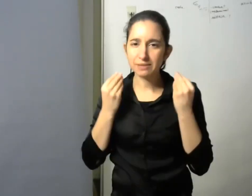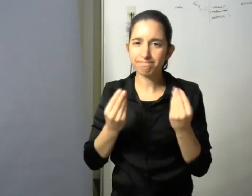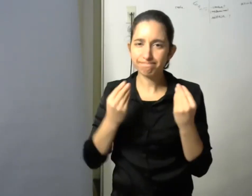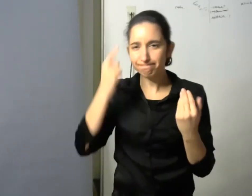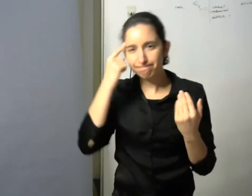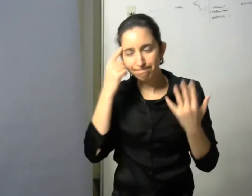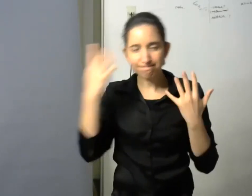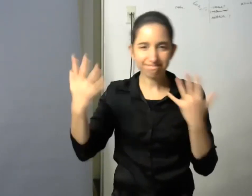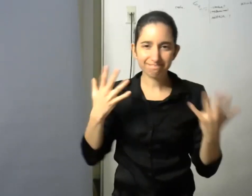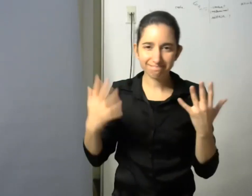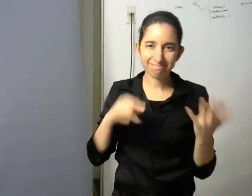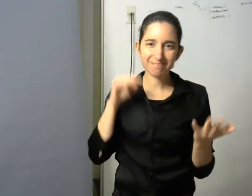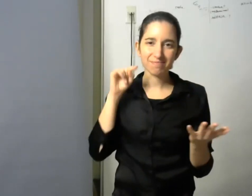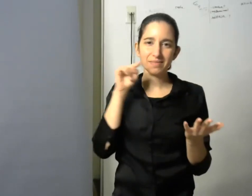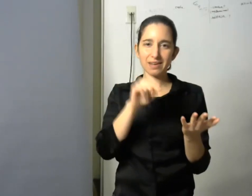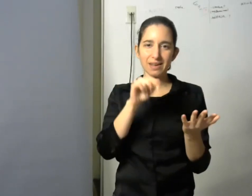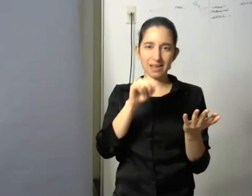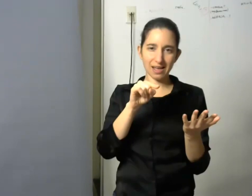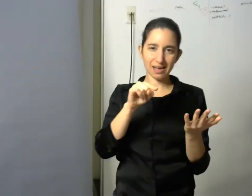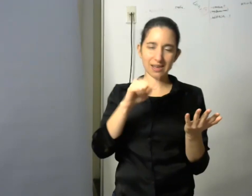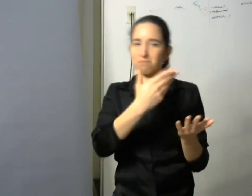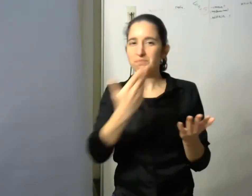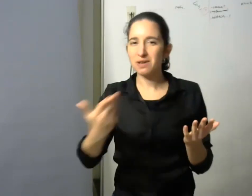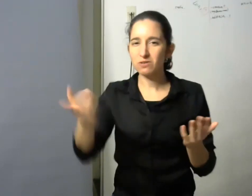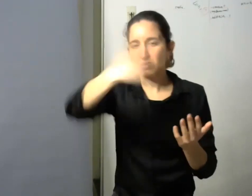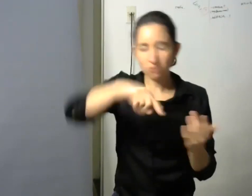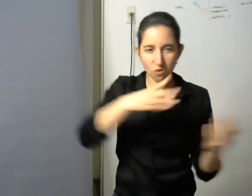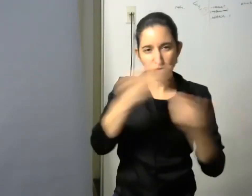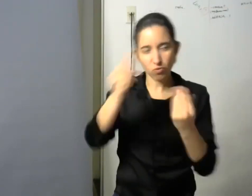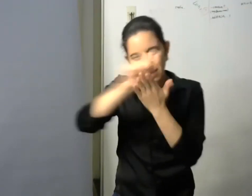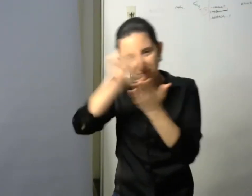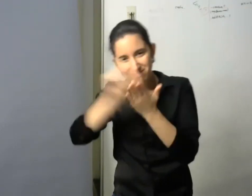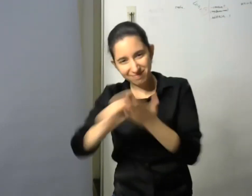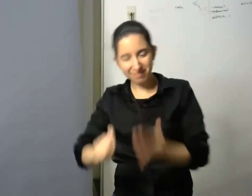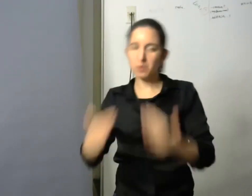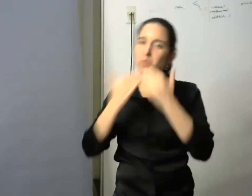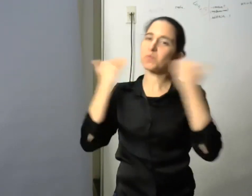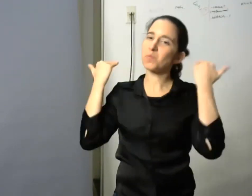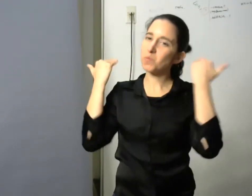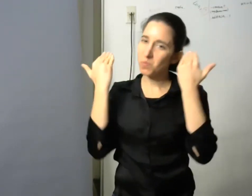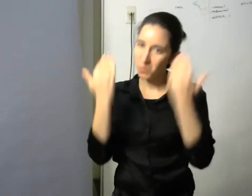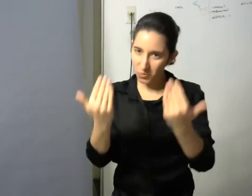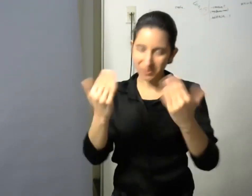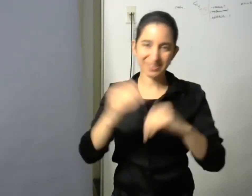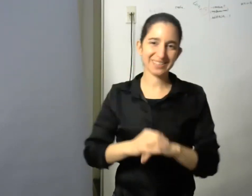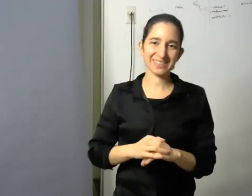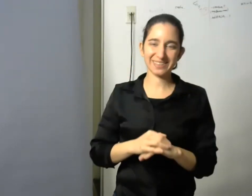mágica de todos los que intervinieron sobre el texto a los cuales agradezco con toda humildad han traducido